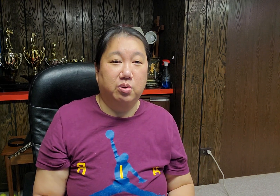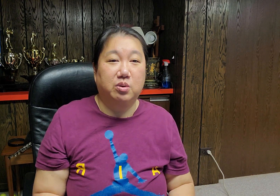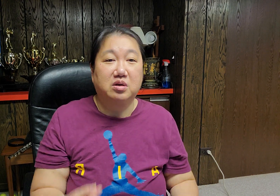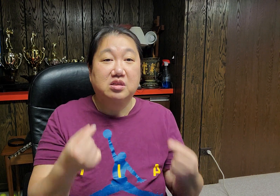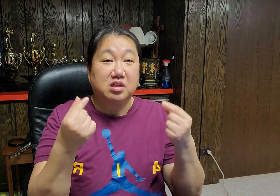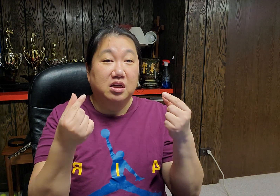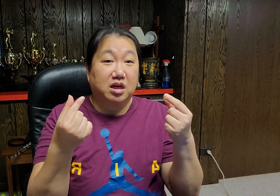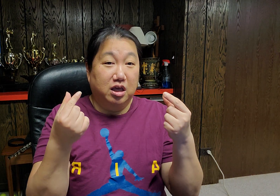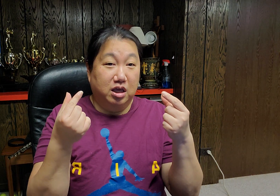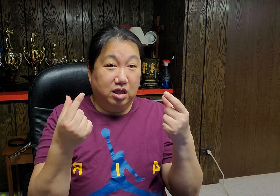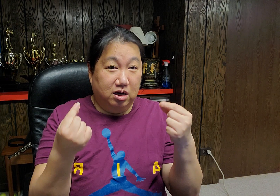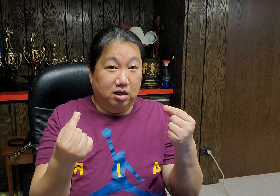이렇게